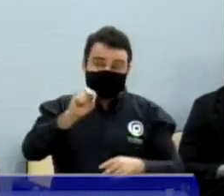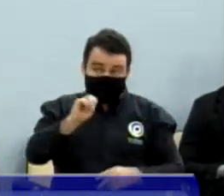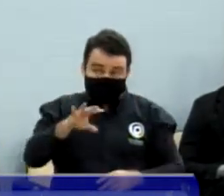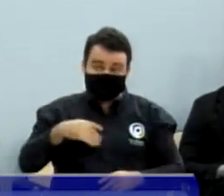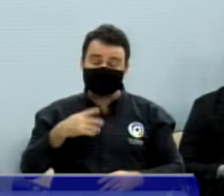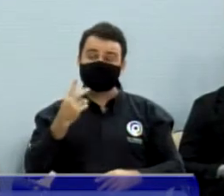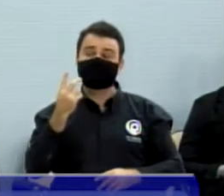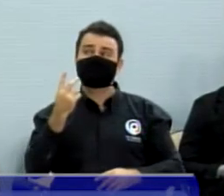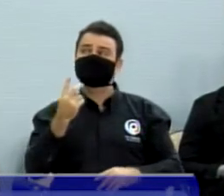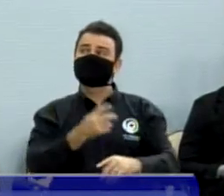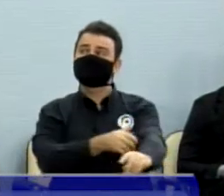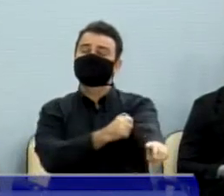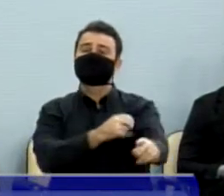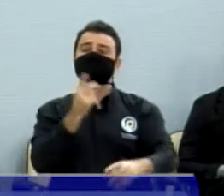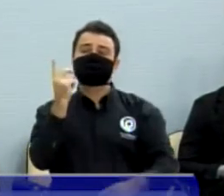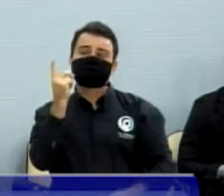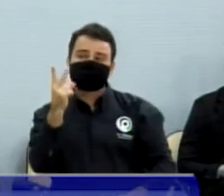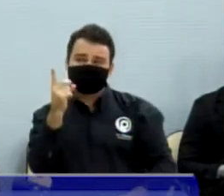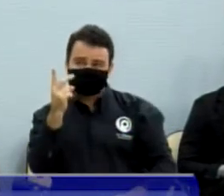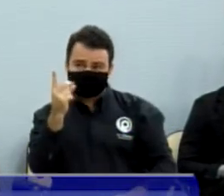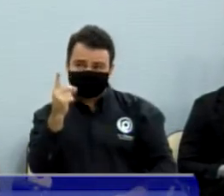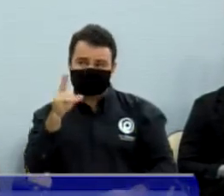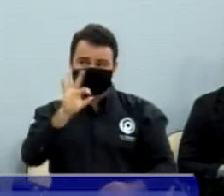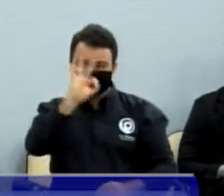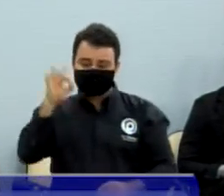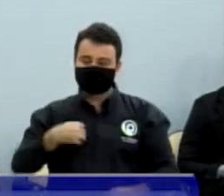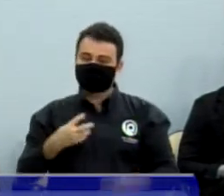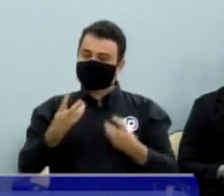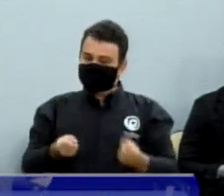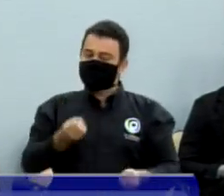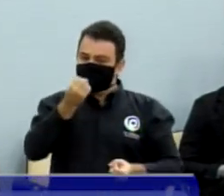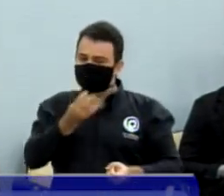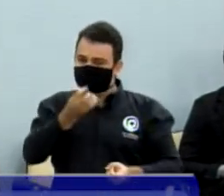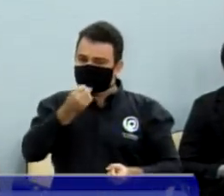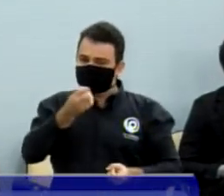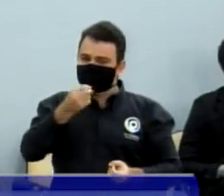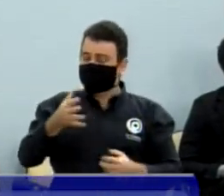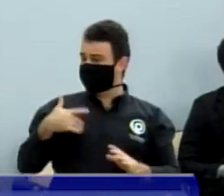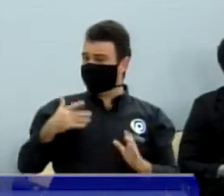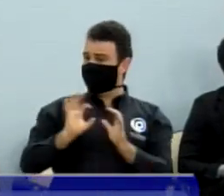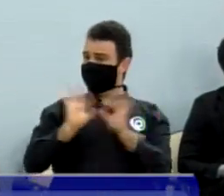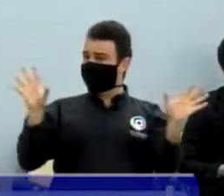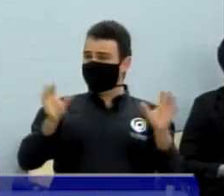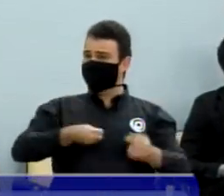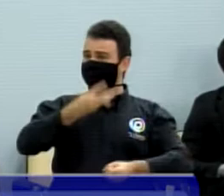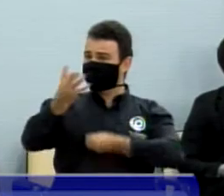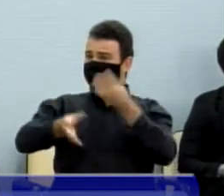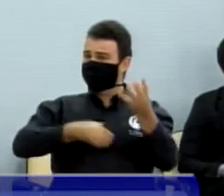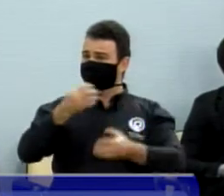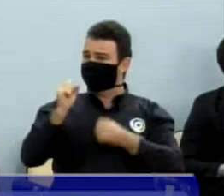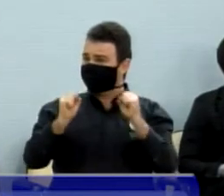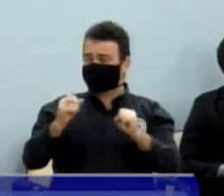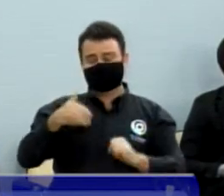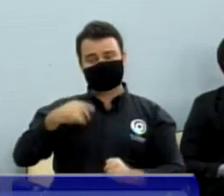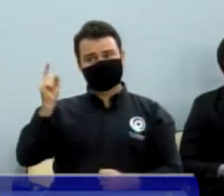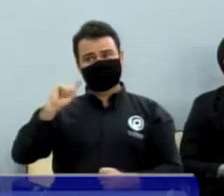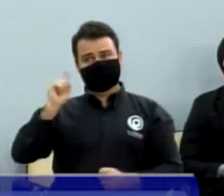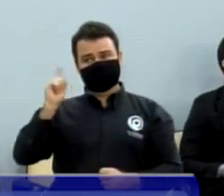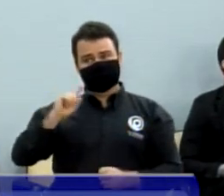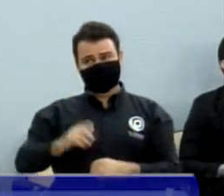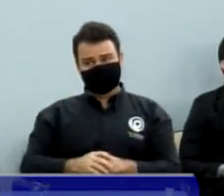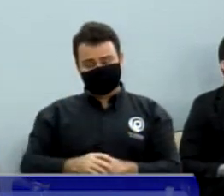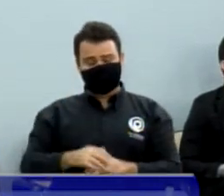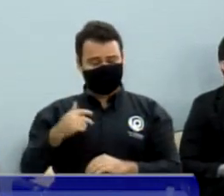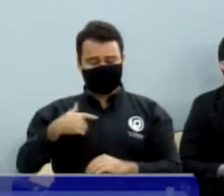ladrão aqueles que pensam diferente. Mas eu sou contra, e vou dizer porque eu sou contra. Eu não fui na reunião na sexta-feira,